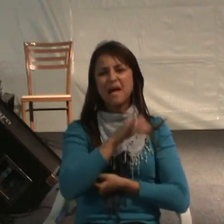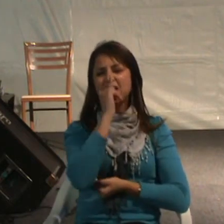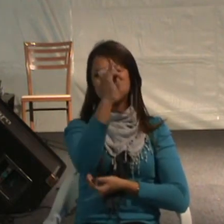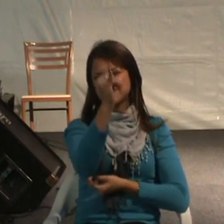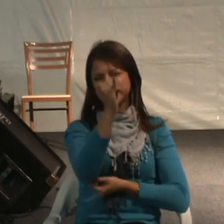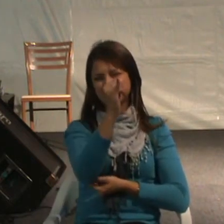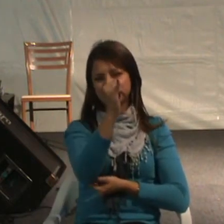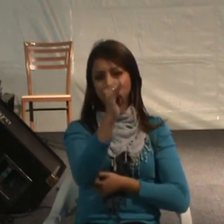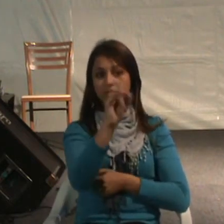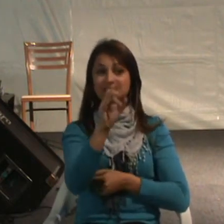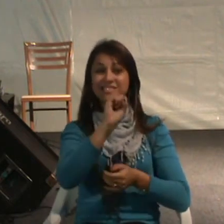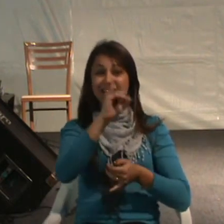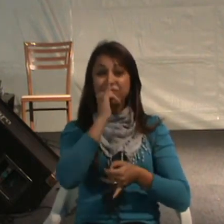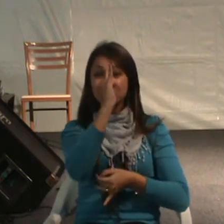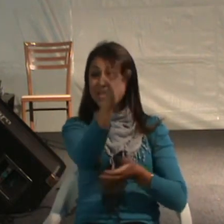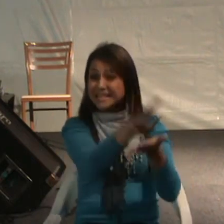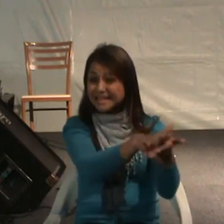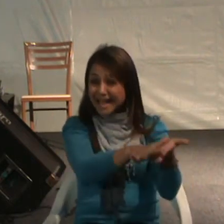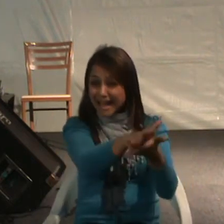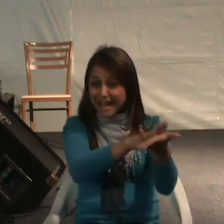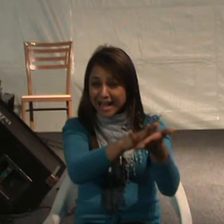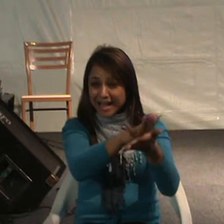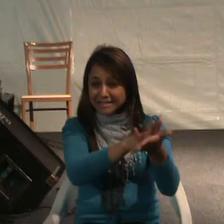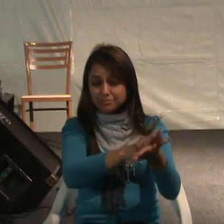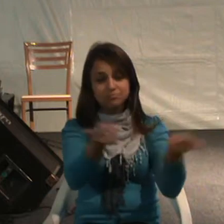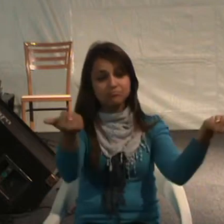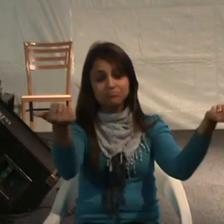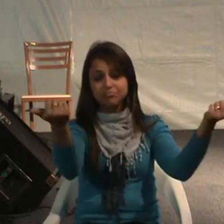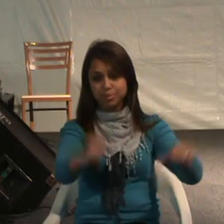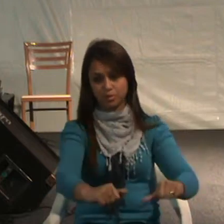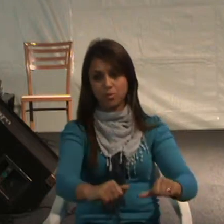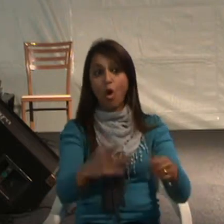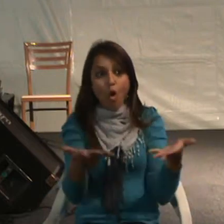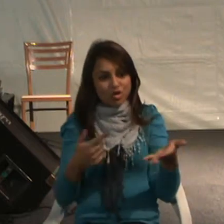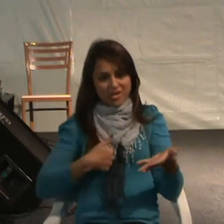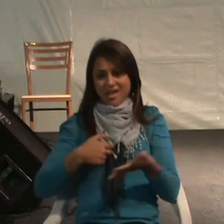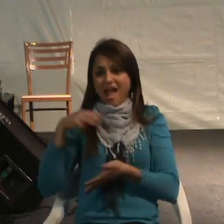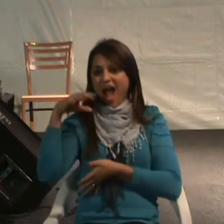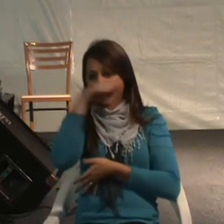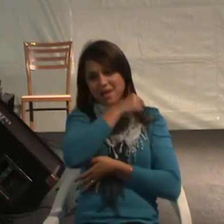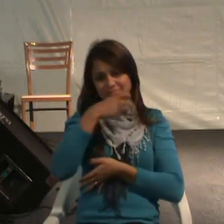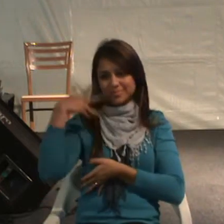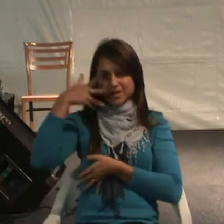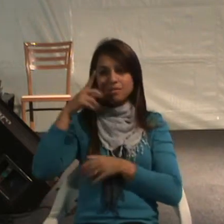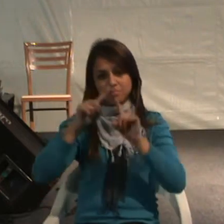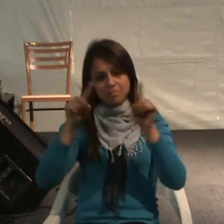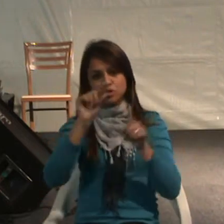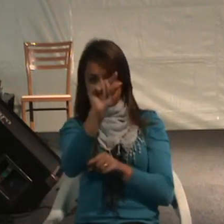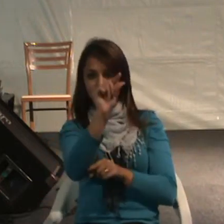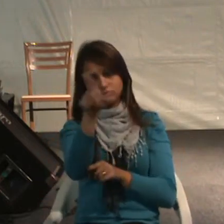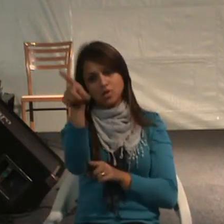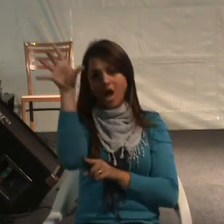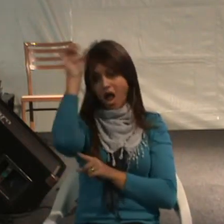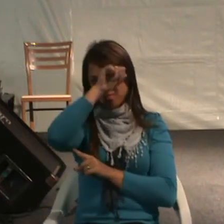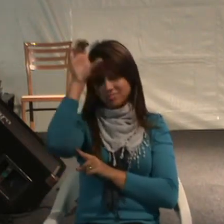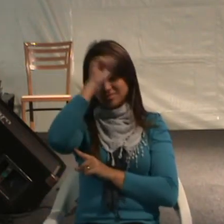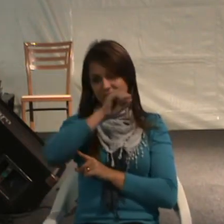ser muito rápida, alguma coisa vocês estão observando. Alguma coisa vocês